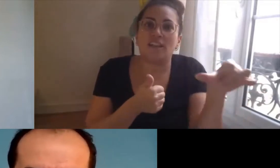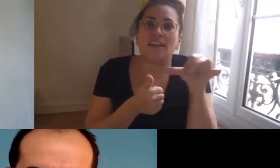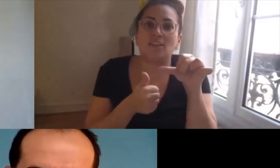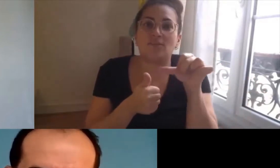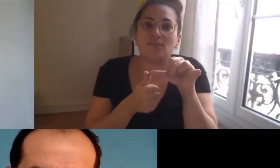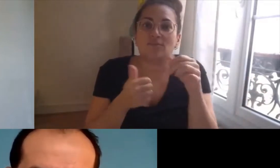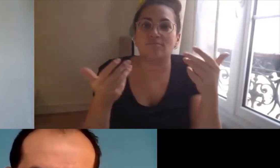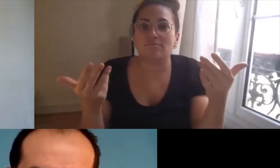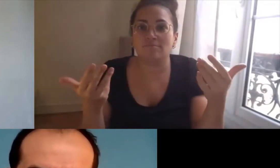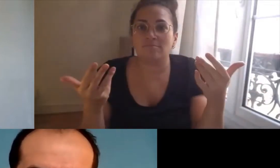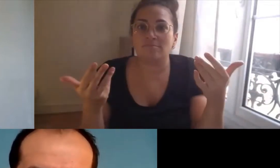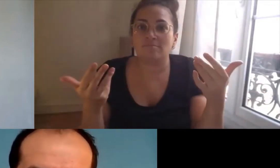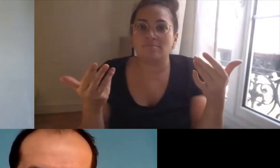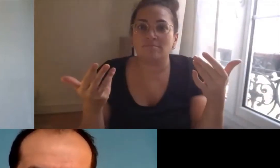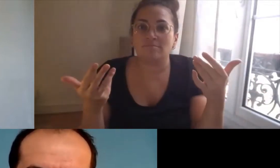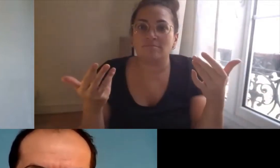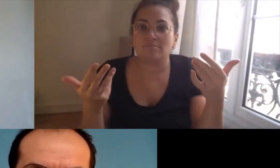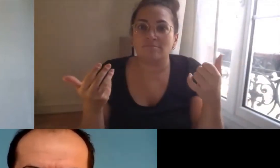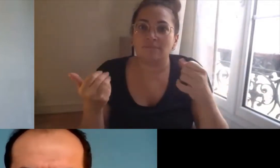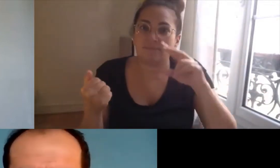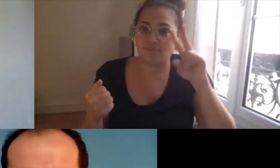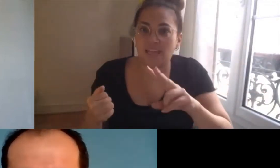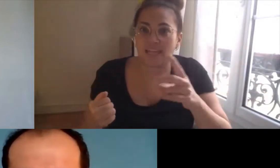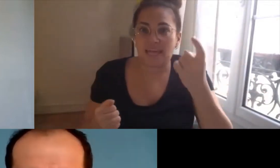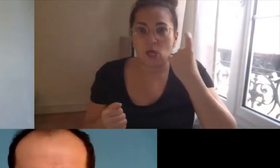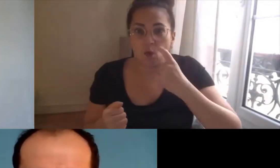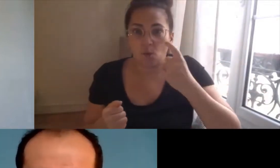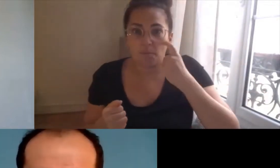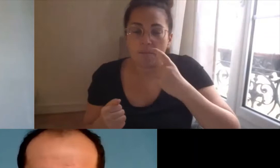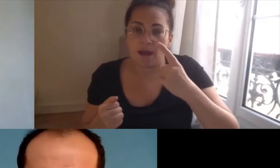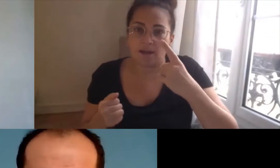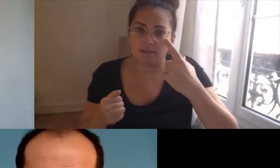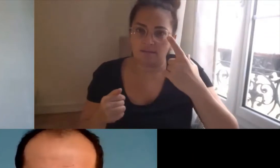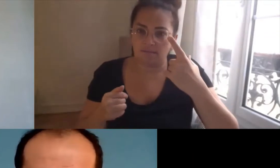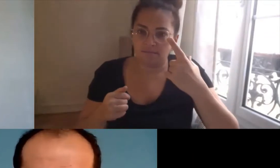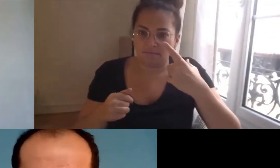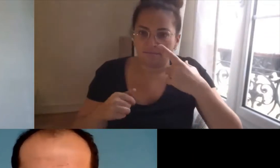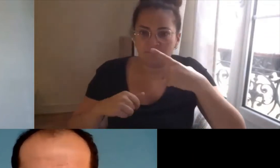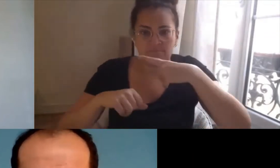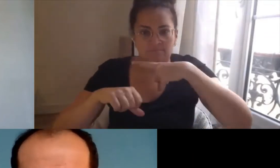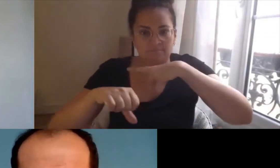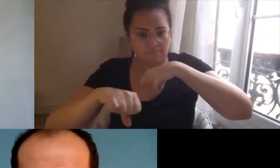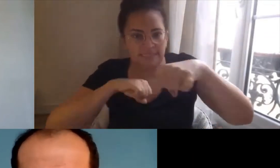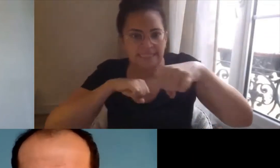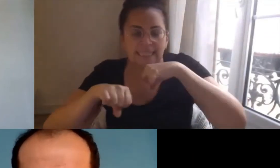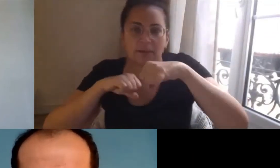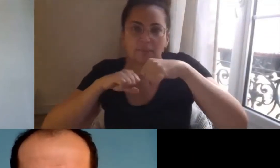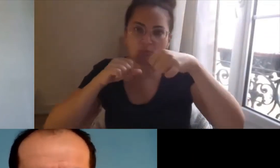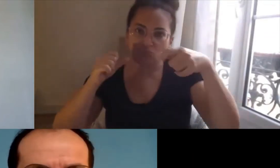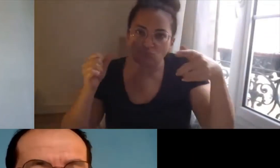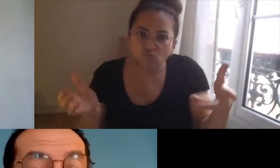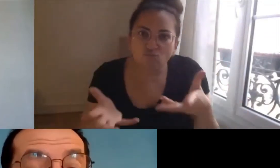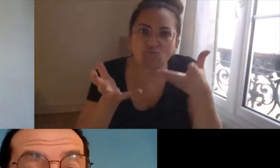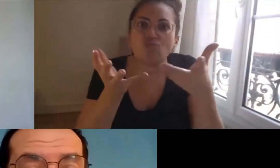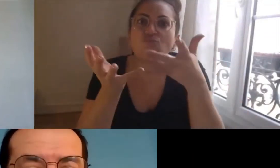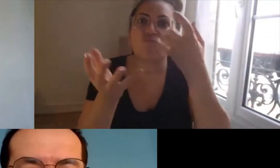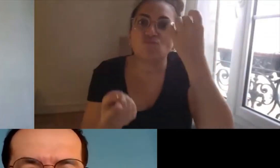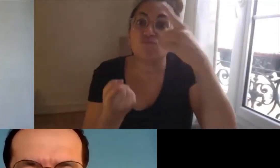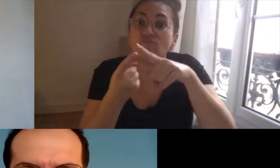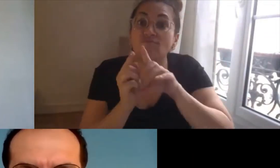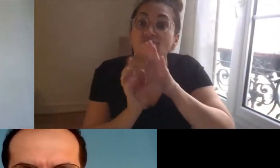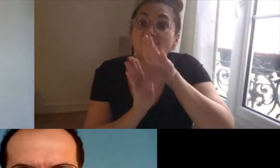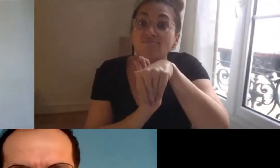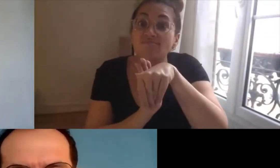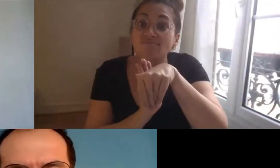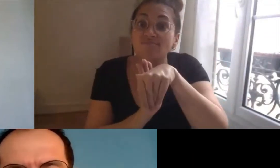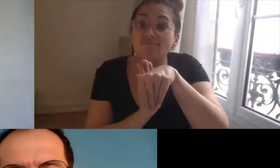important de contribuer à la dynamique de transition inclusive. Elle peut se faire effectivement avec